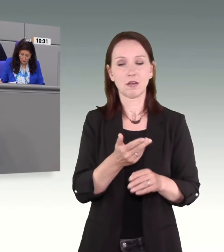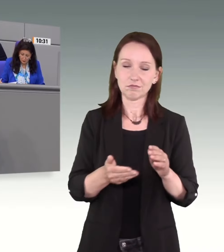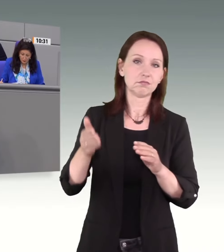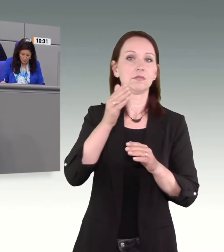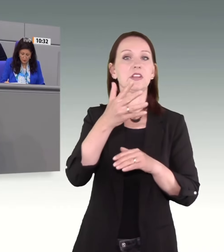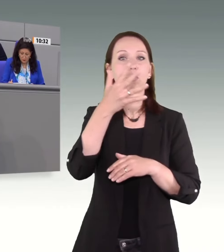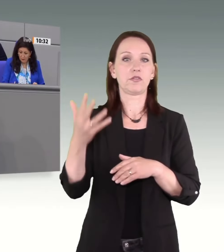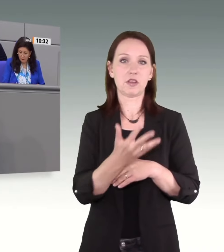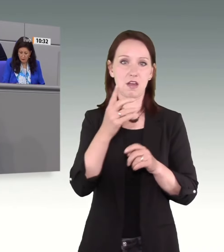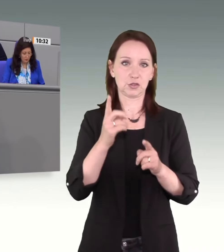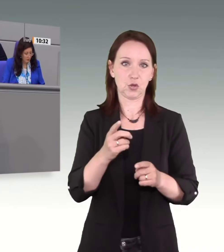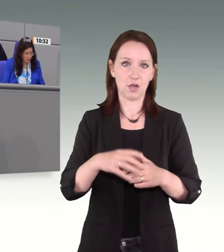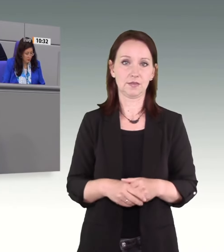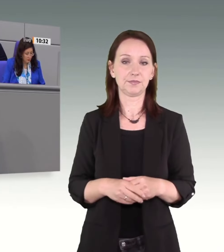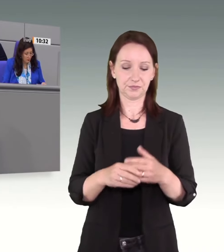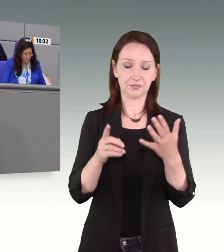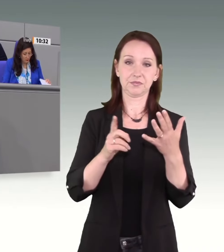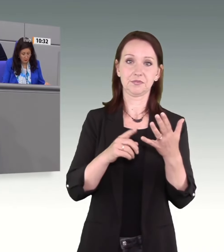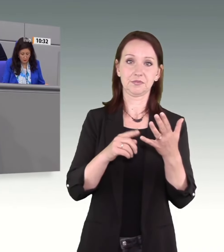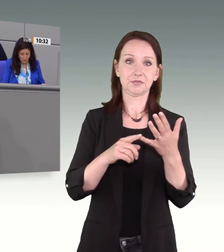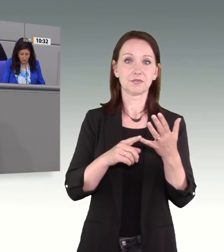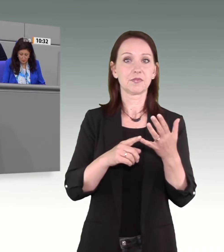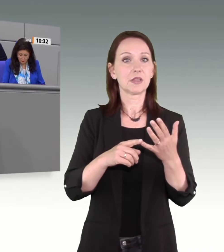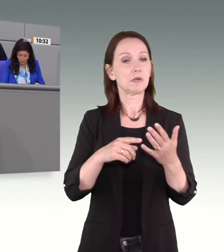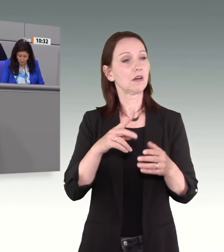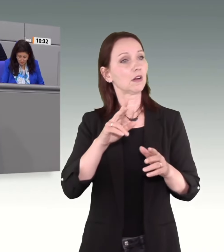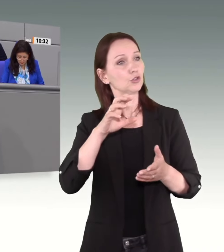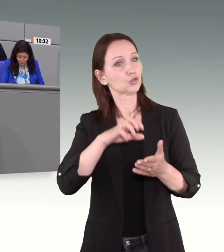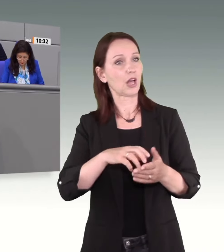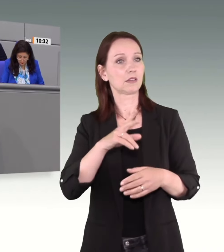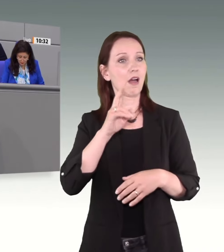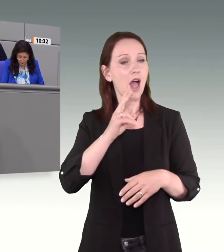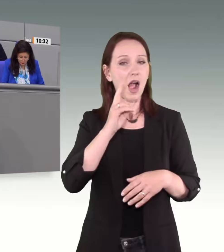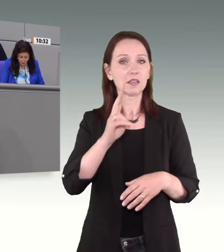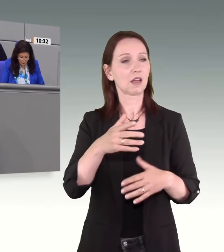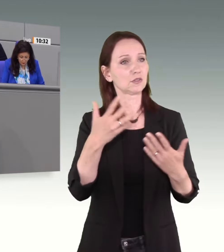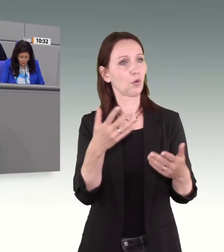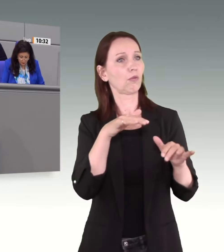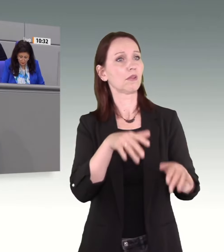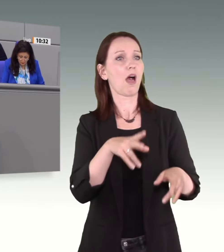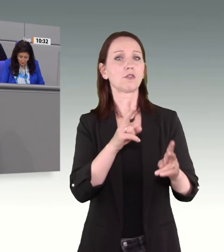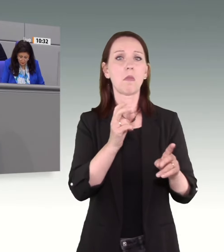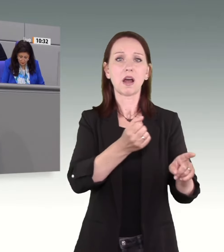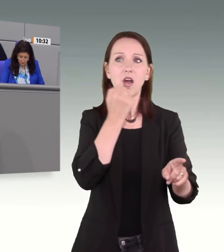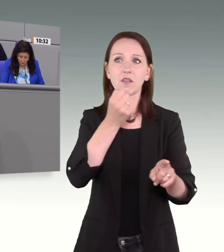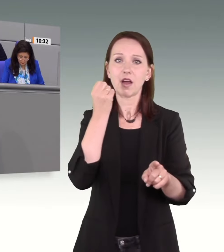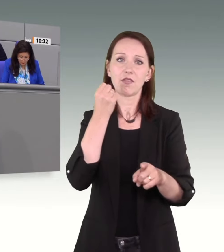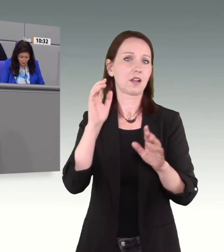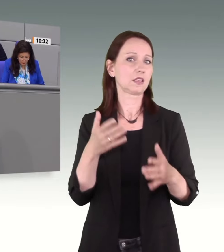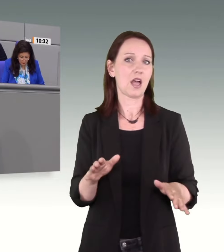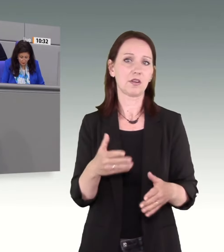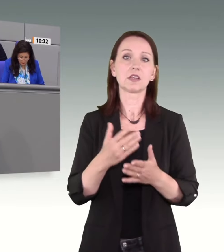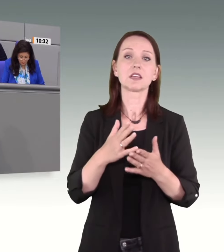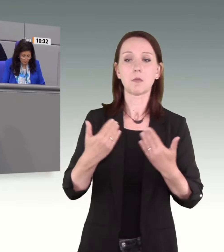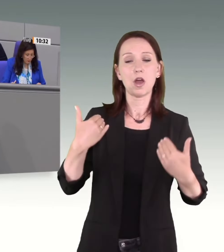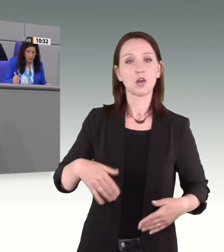nicht immer mehr zur alltäglichen Realität in unseren Städten werden. Deshalb sollen die Geldstrafen bei Körperverletzung im Normalfall mindestens